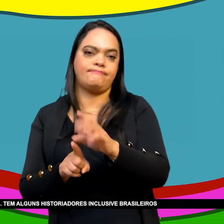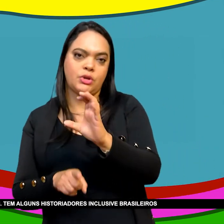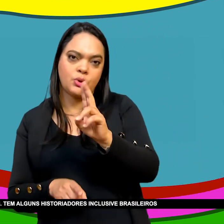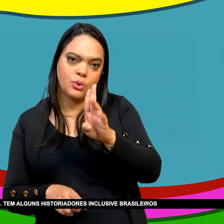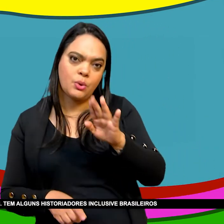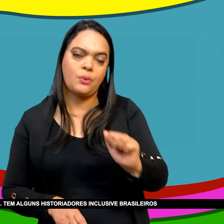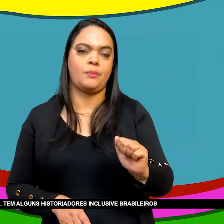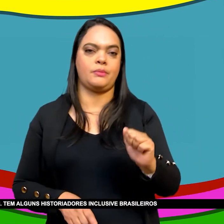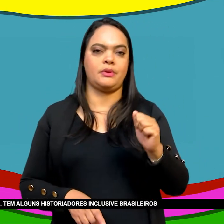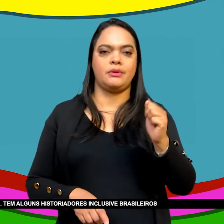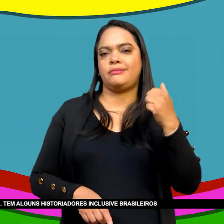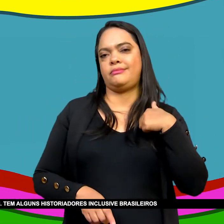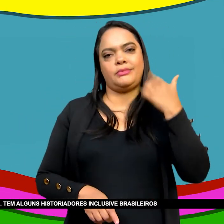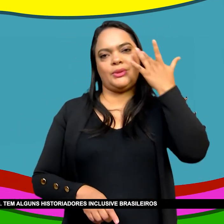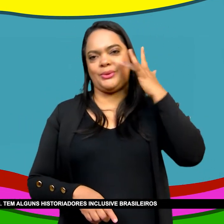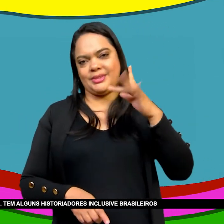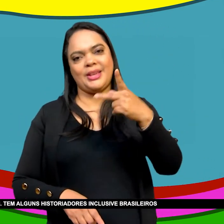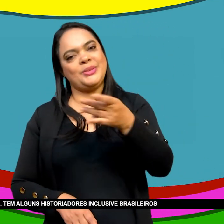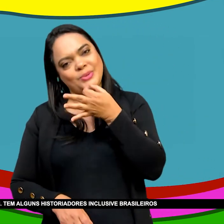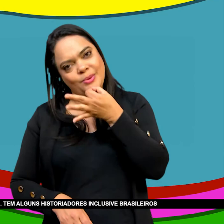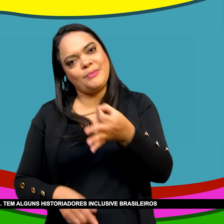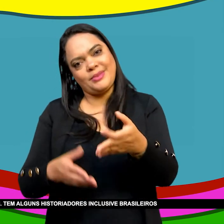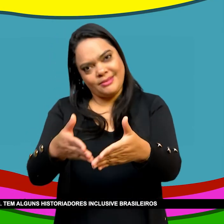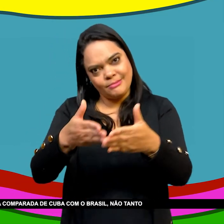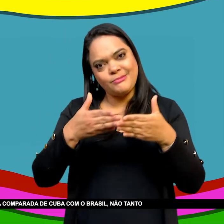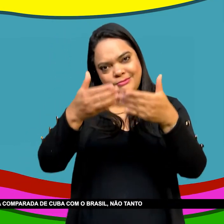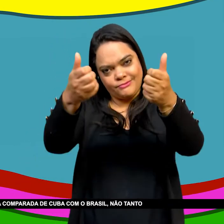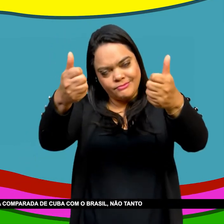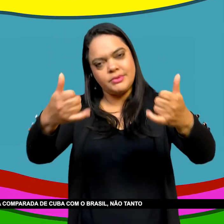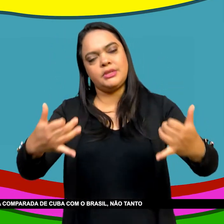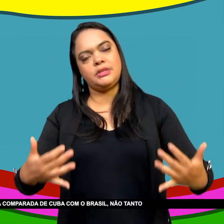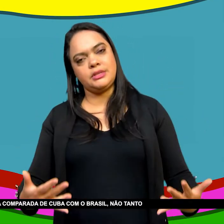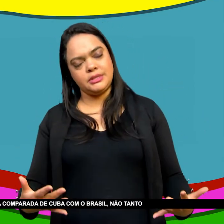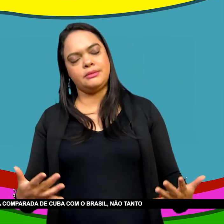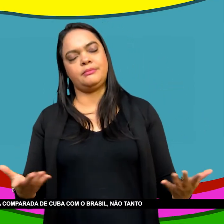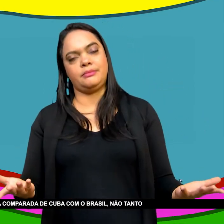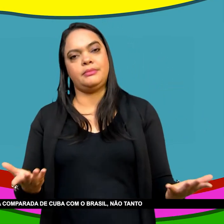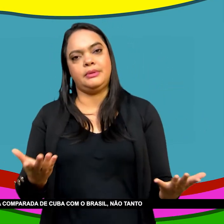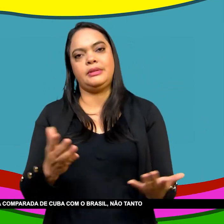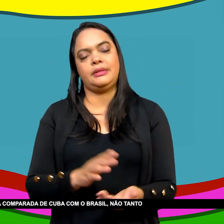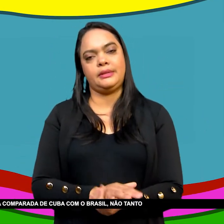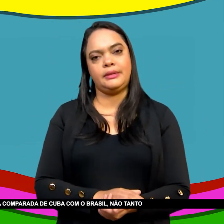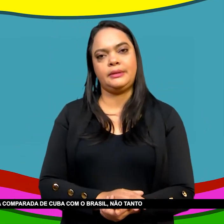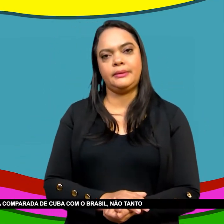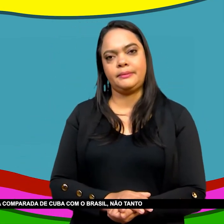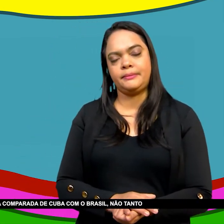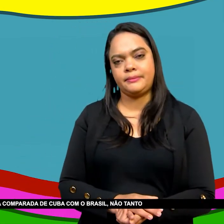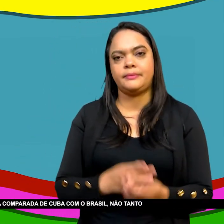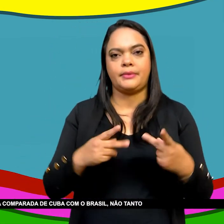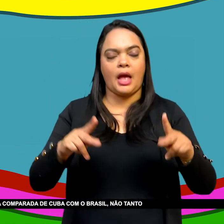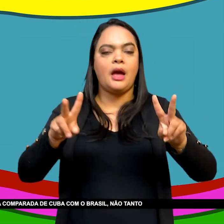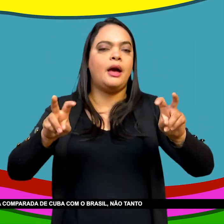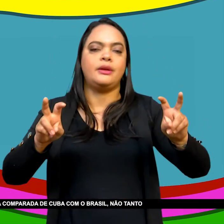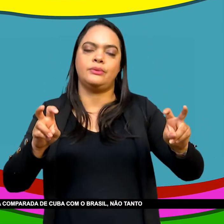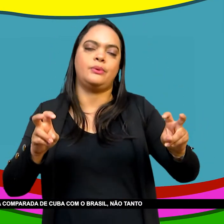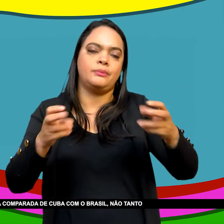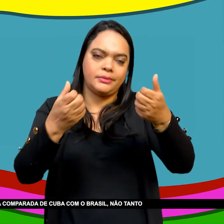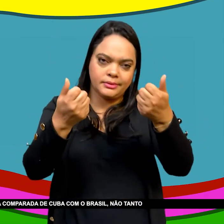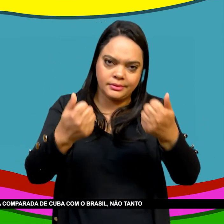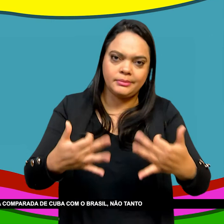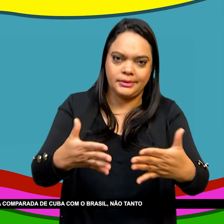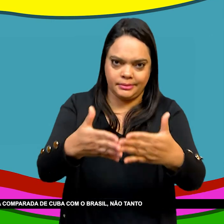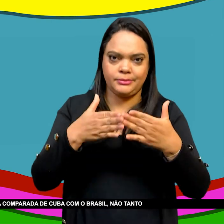Tem alguns Historiadores Inclusive brasileiros Que trabalham muito Com essa questão De perspectiva